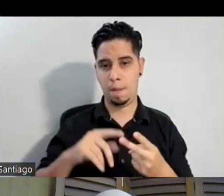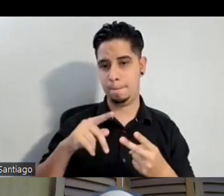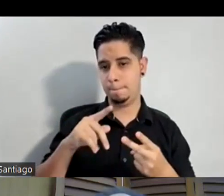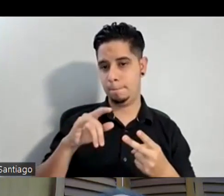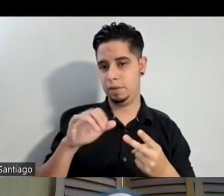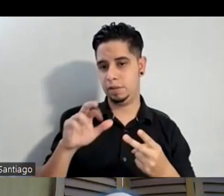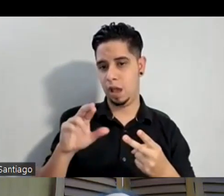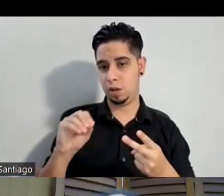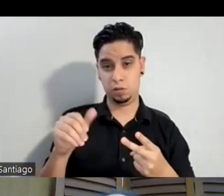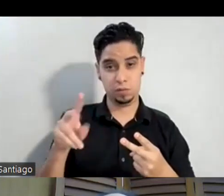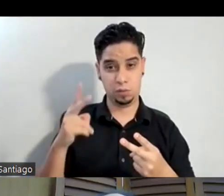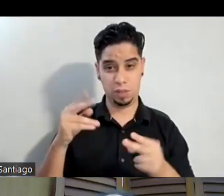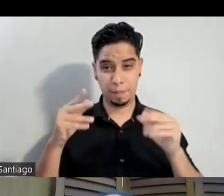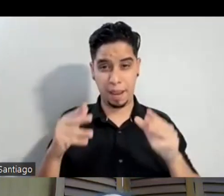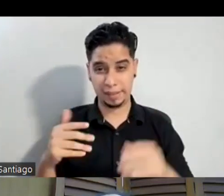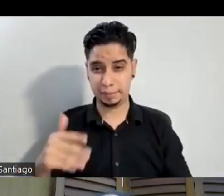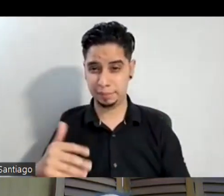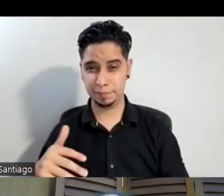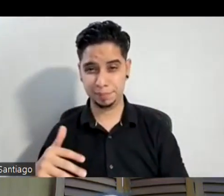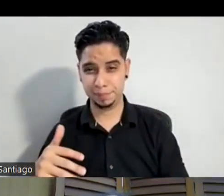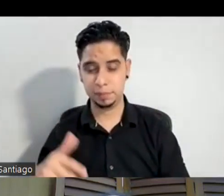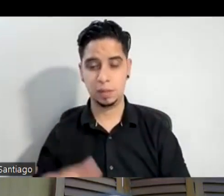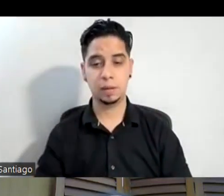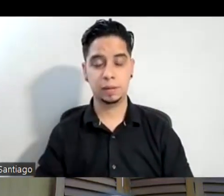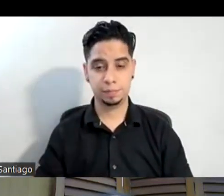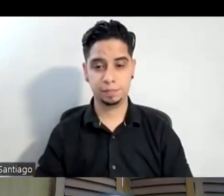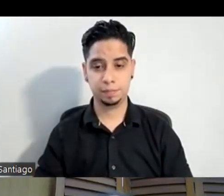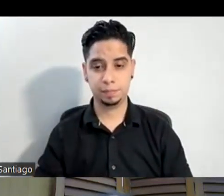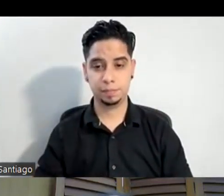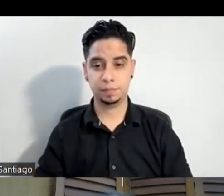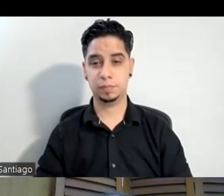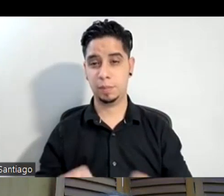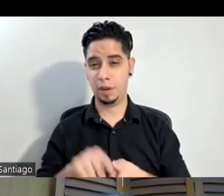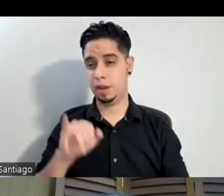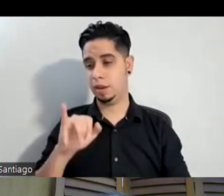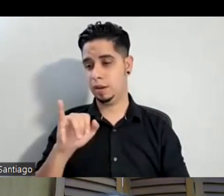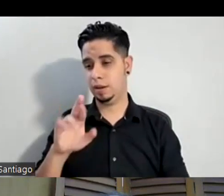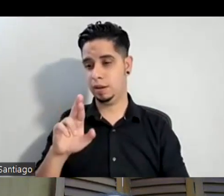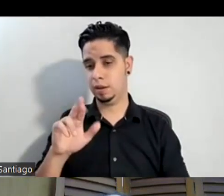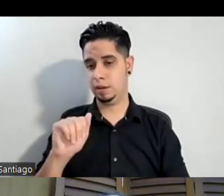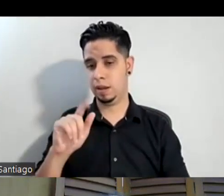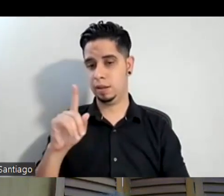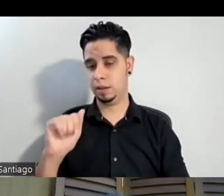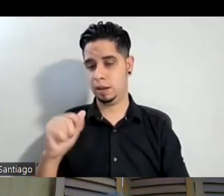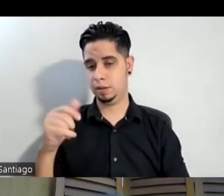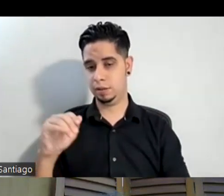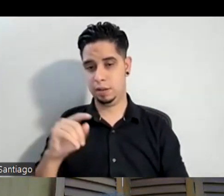maestra de actuación después Giralda García en Cagua después David Esperón Moncho Conde